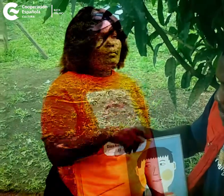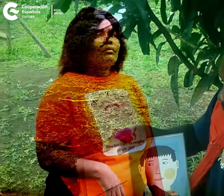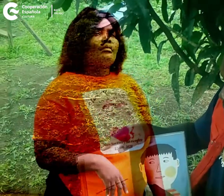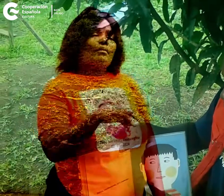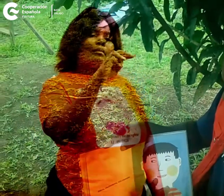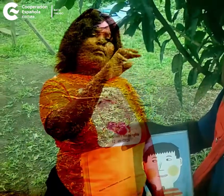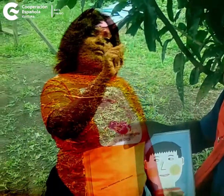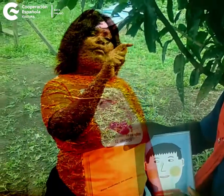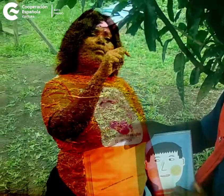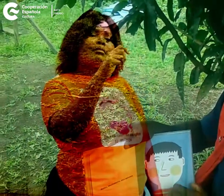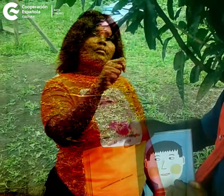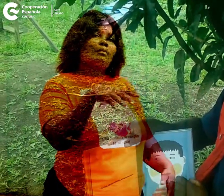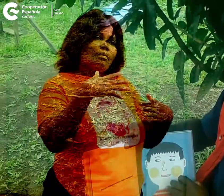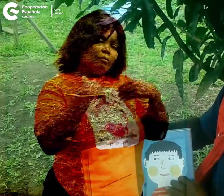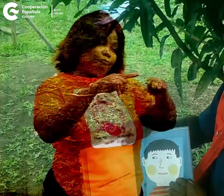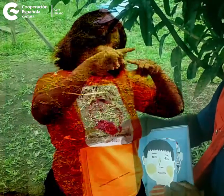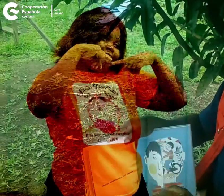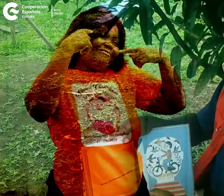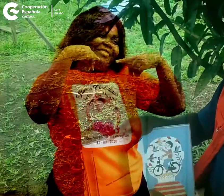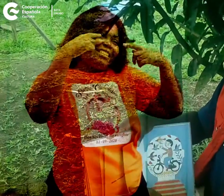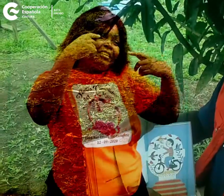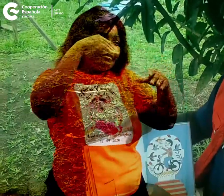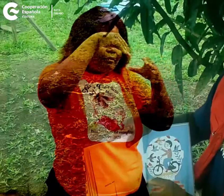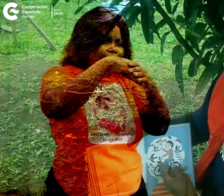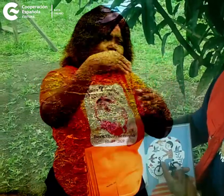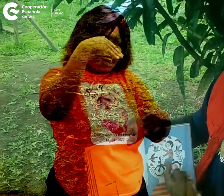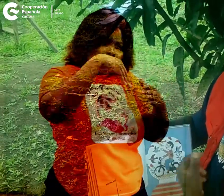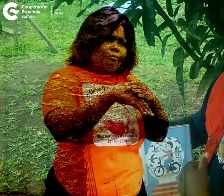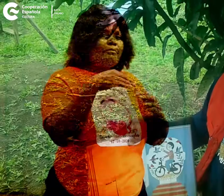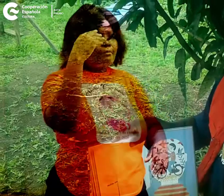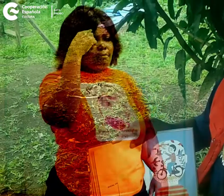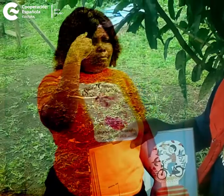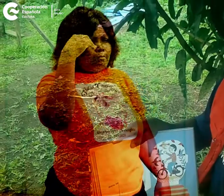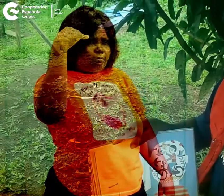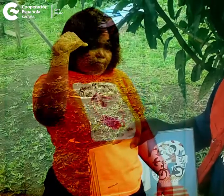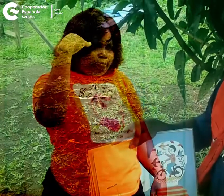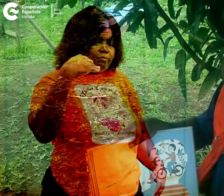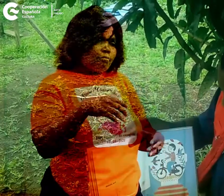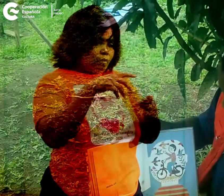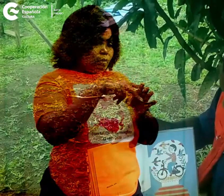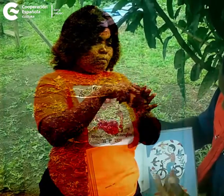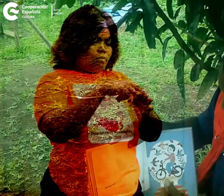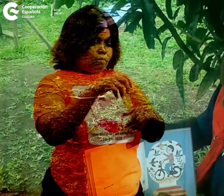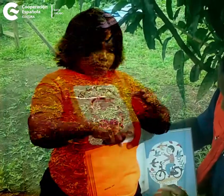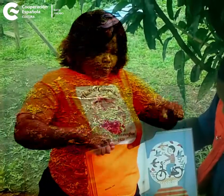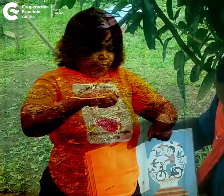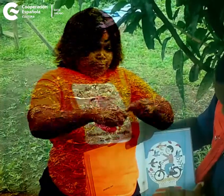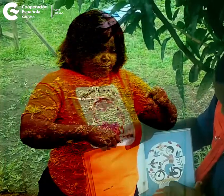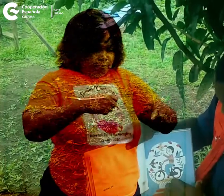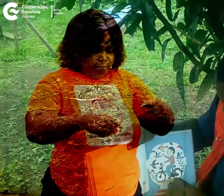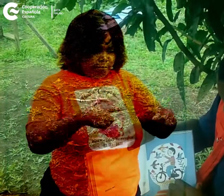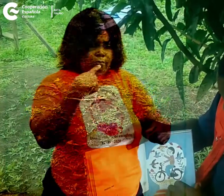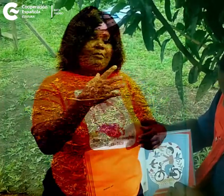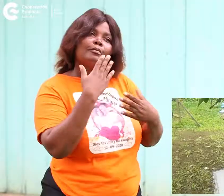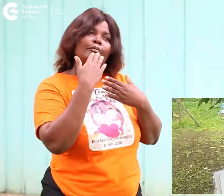sencillamente está contento nos adentramos a su mente le vemos sobre su bicicleta que lo está pasando